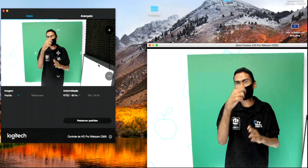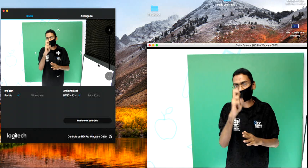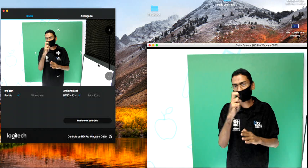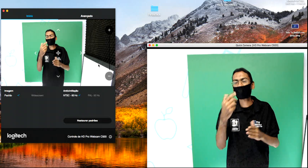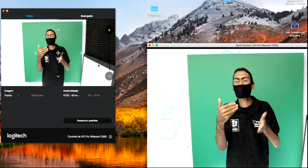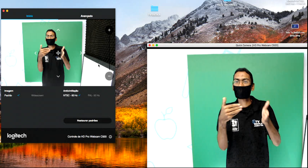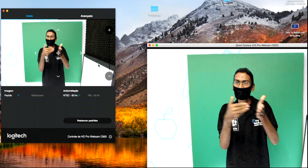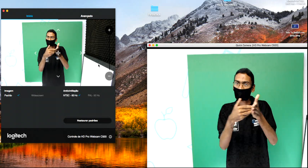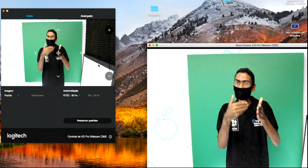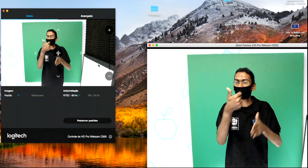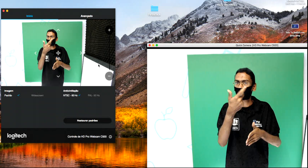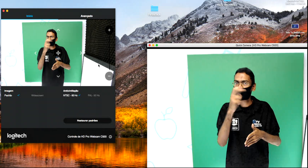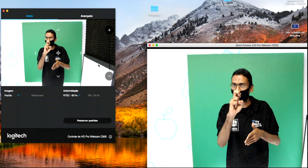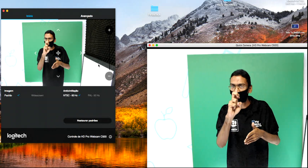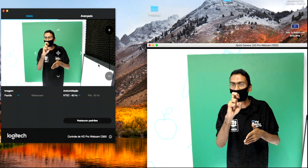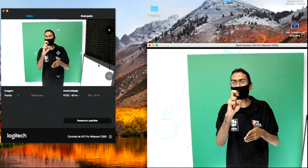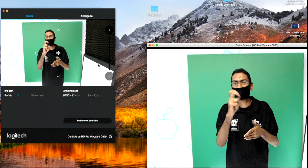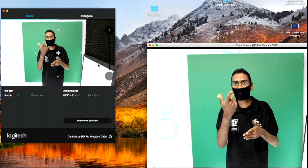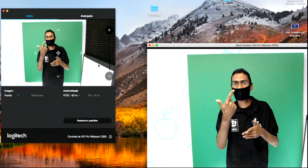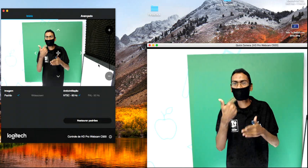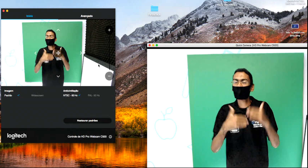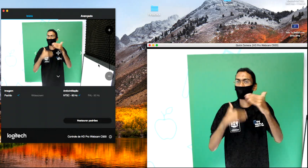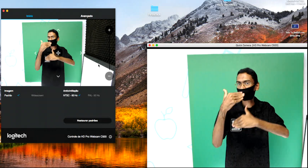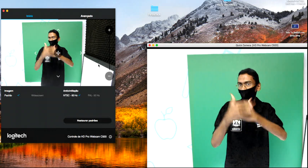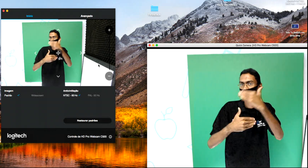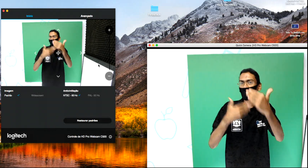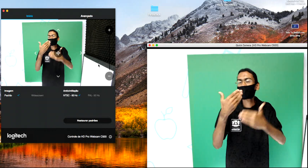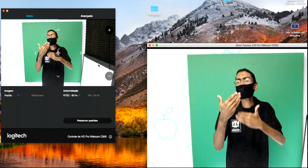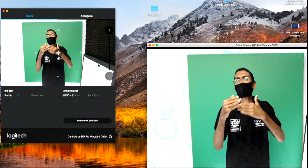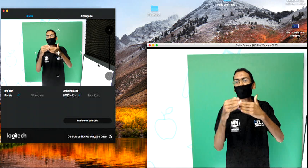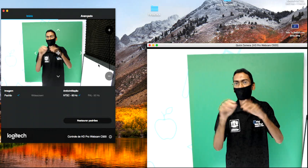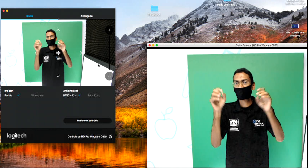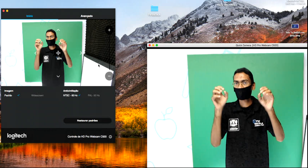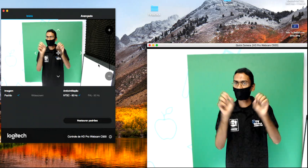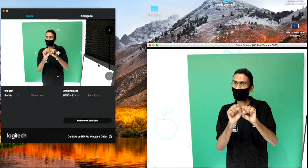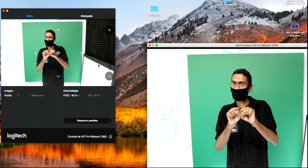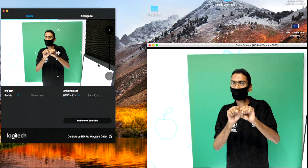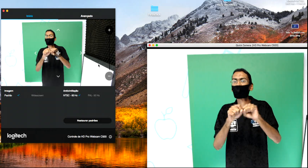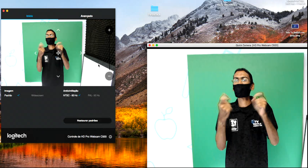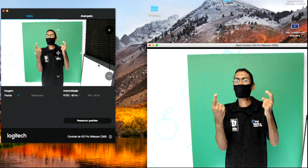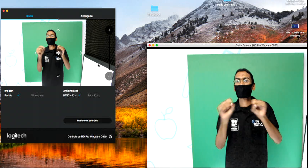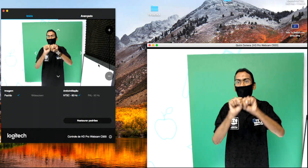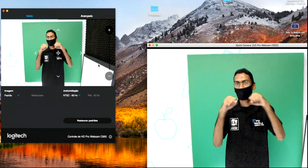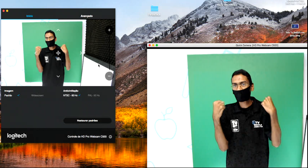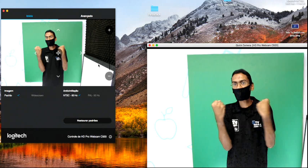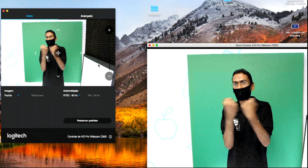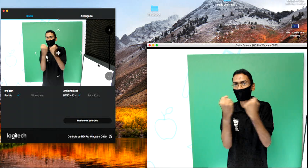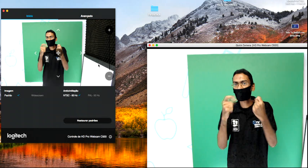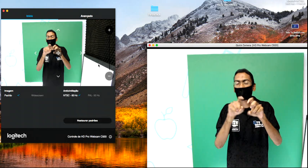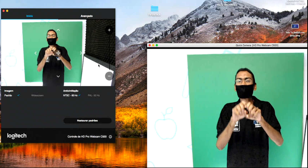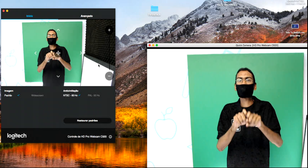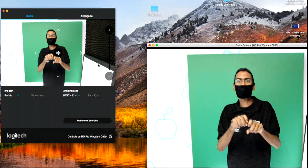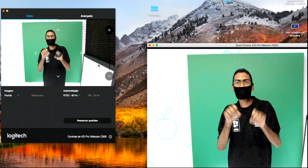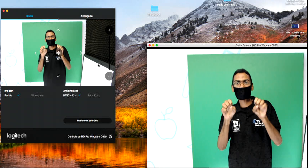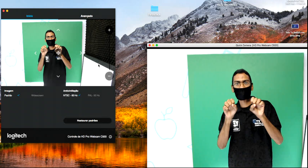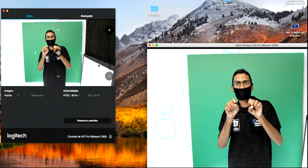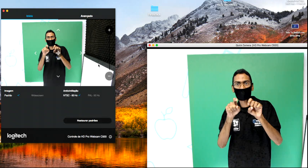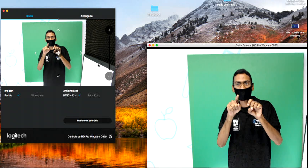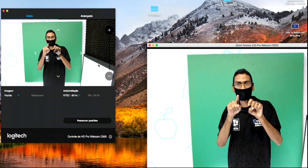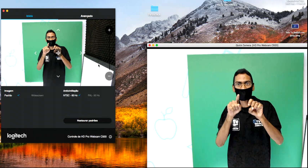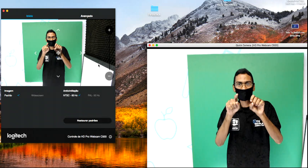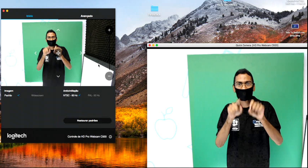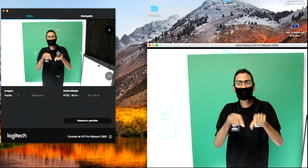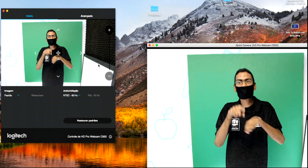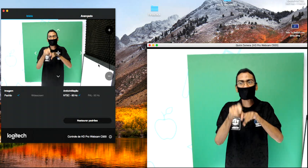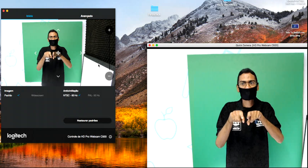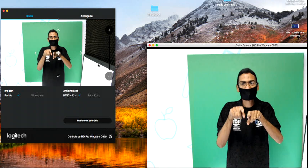E foi marcada pelo desenvolvimento do sistema econômico, político e social, chamado feudalismo. Essa